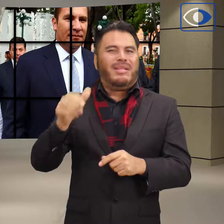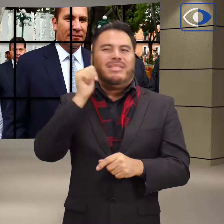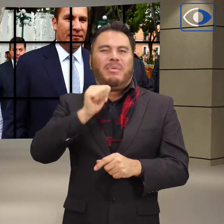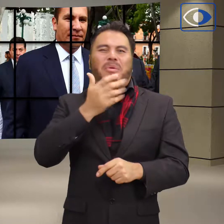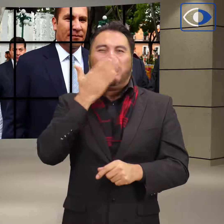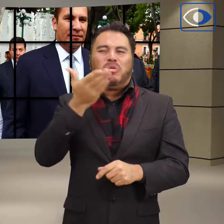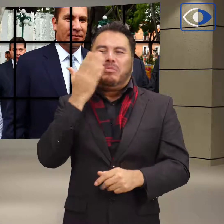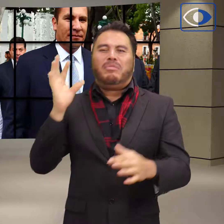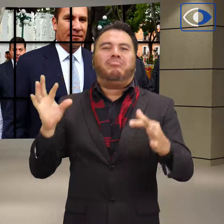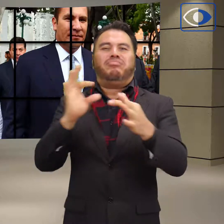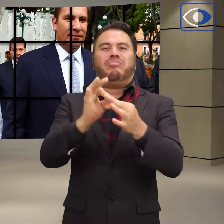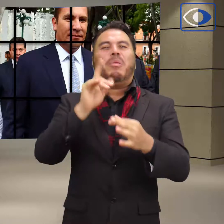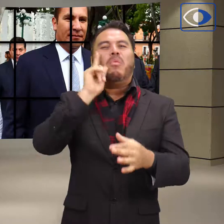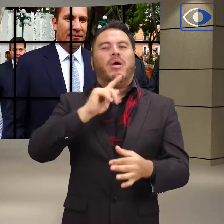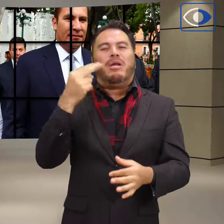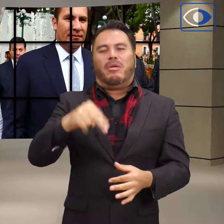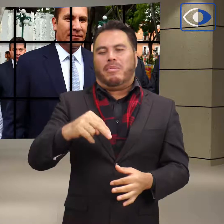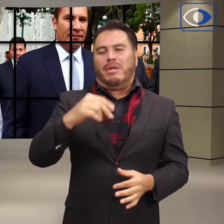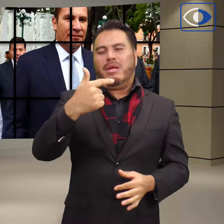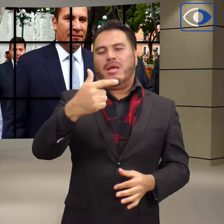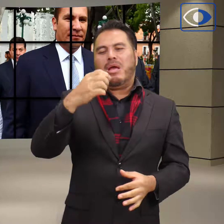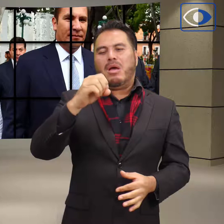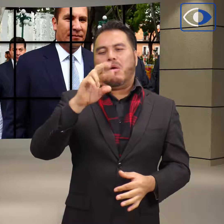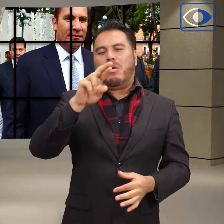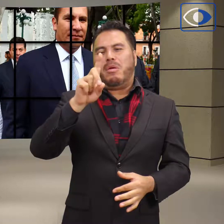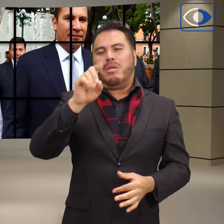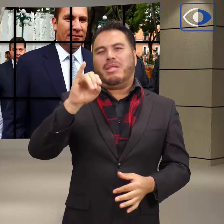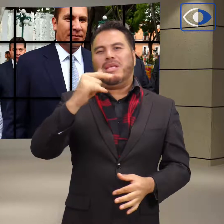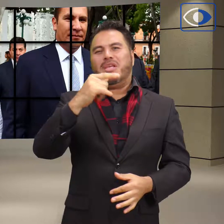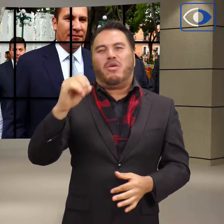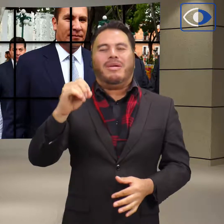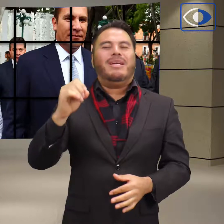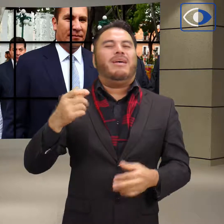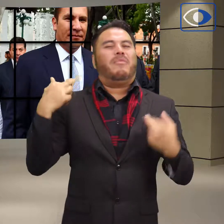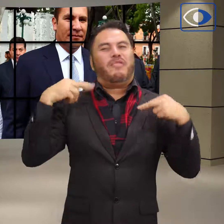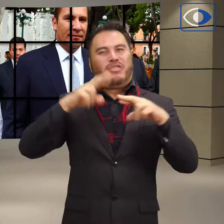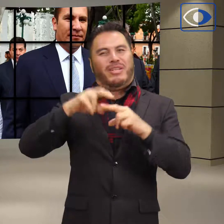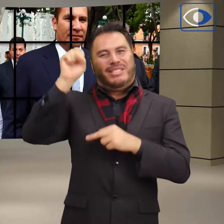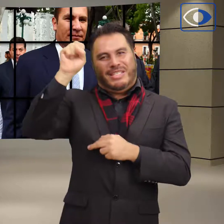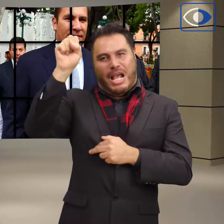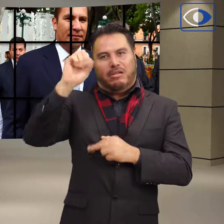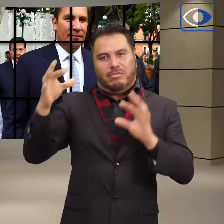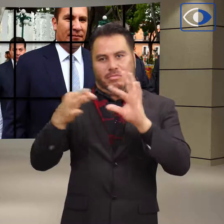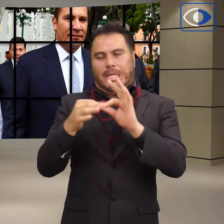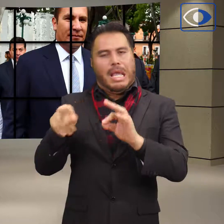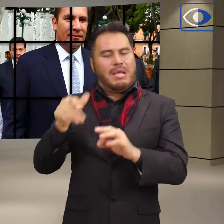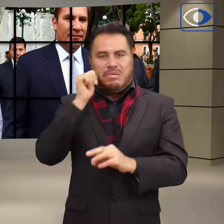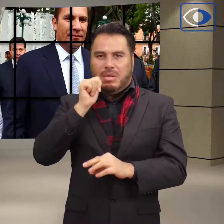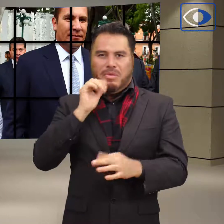criticado por gastar millones de pesos en obras de relumbrón y por publicitarlas mediante un exorbitante gasto en medios.